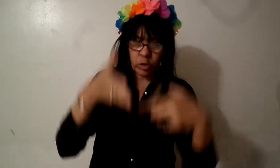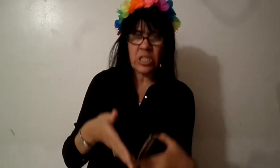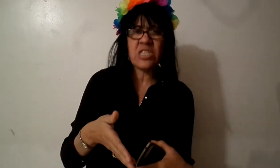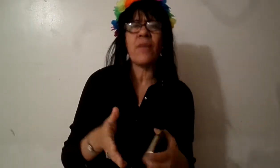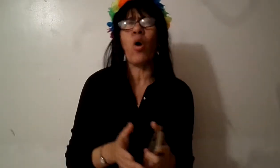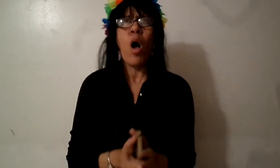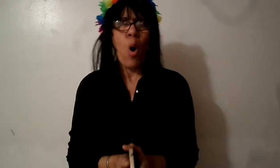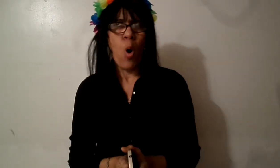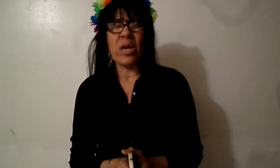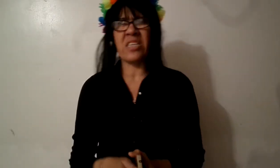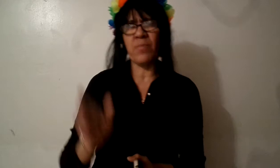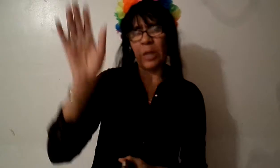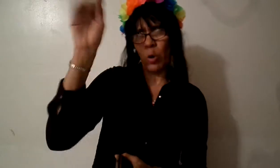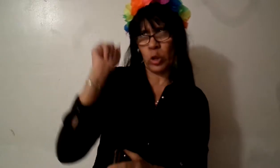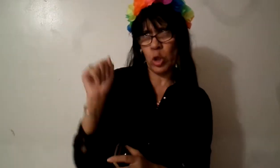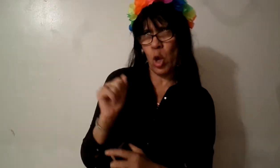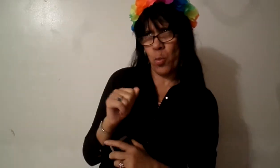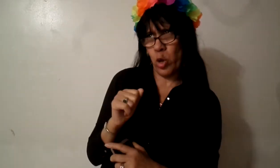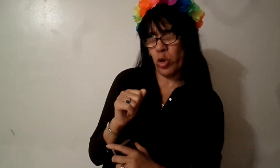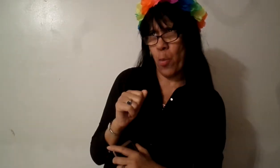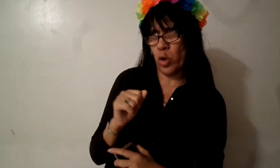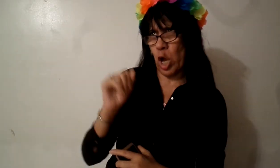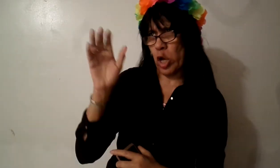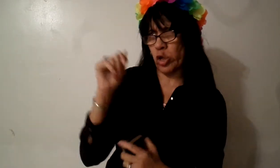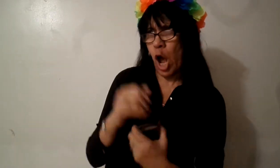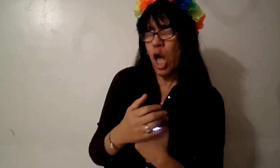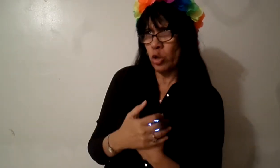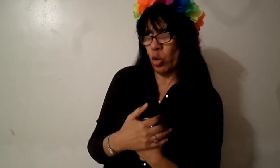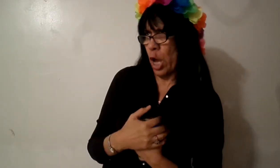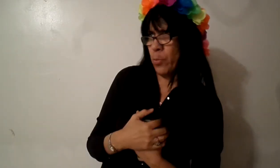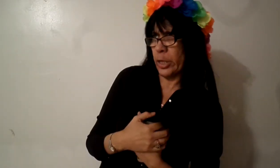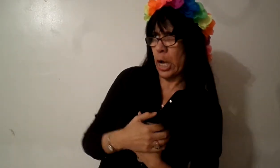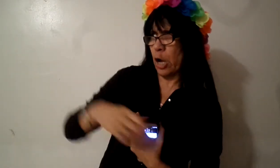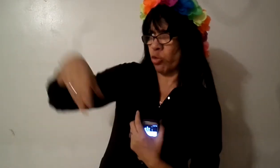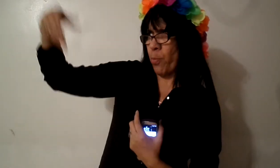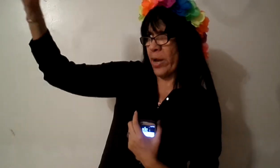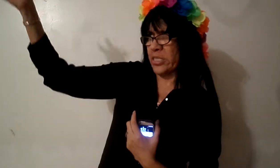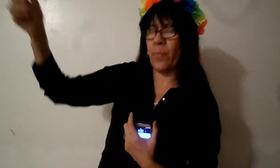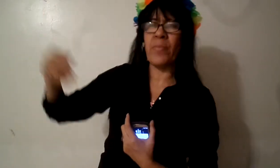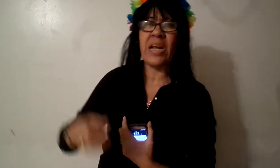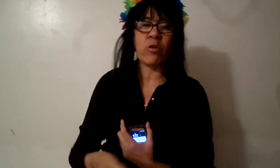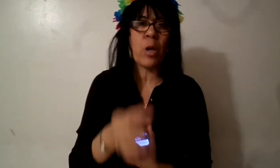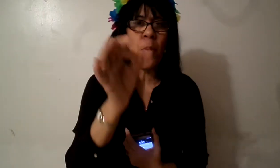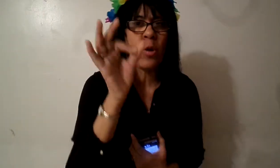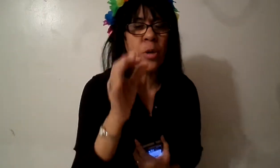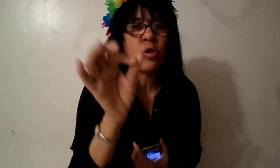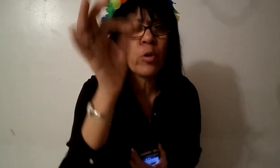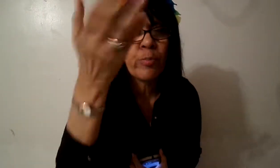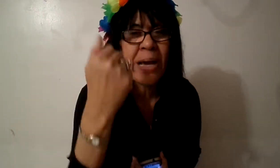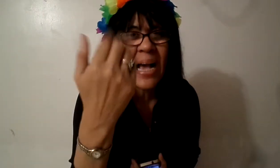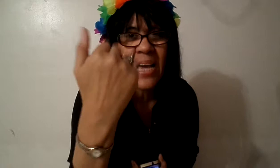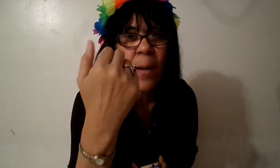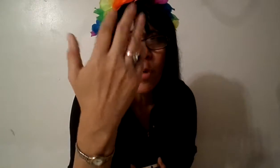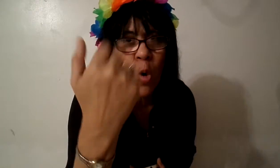estoy diciendo oh esa hermana lo que tiene es envidia porque a ella nos lo has invitado a otros países mira yo te puedo ven aquí a Brooklyn